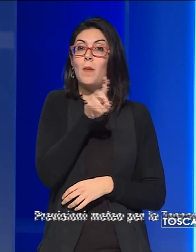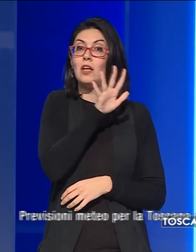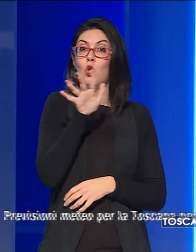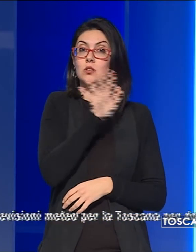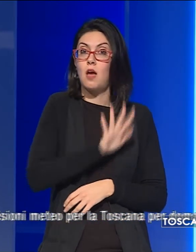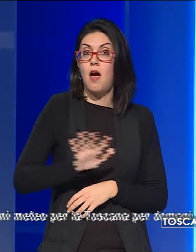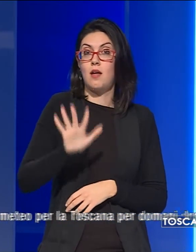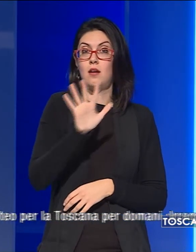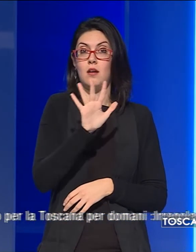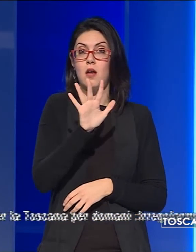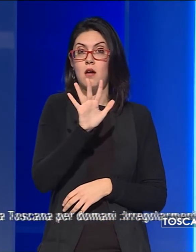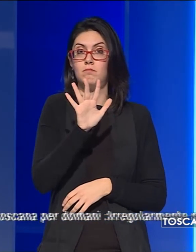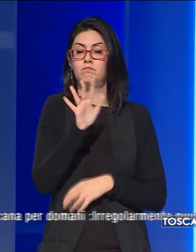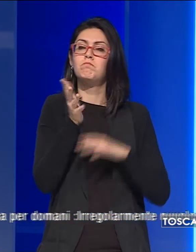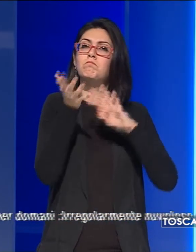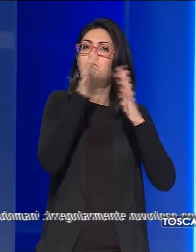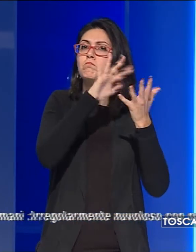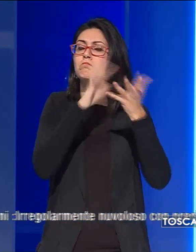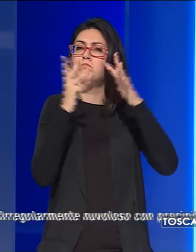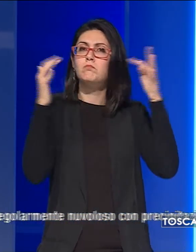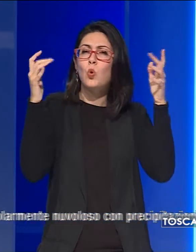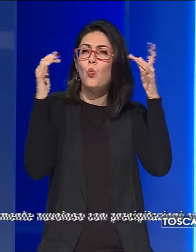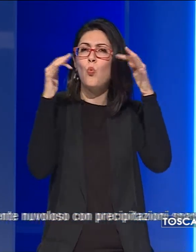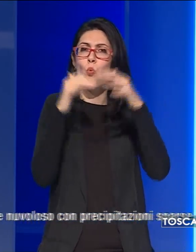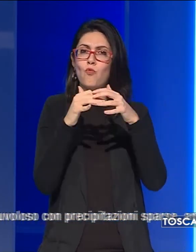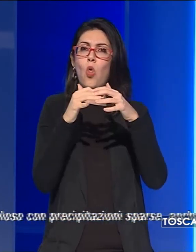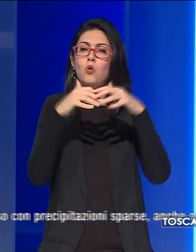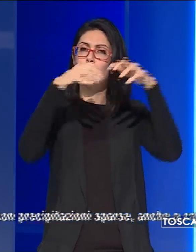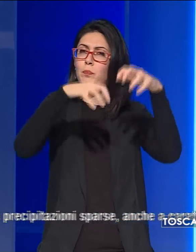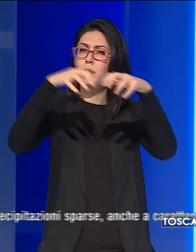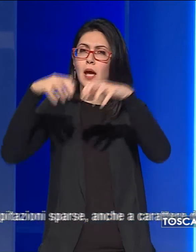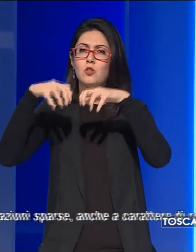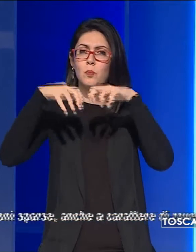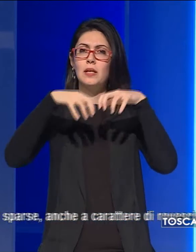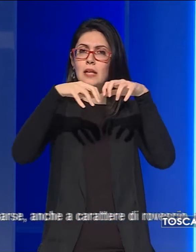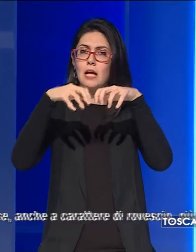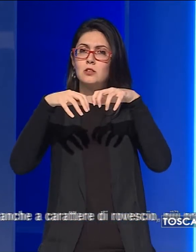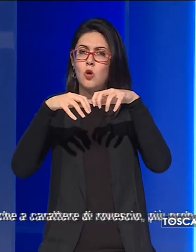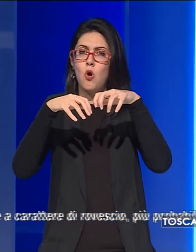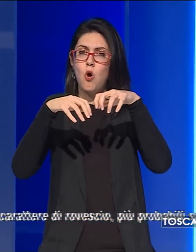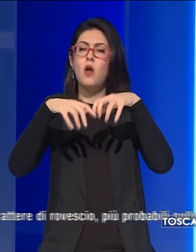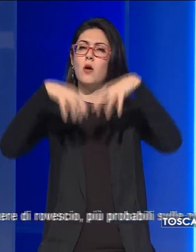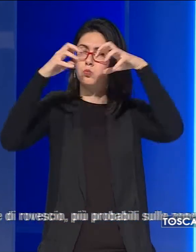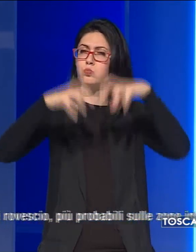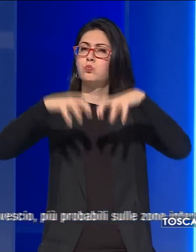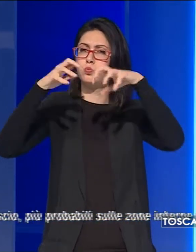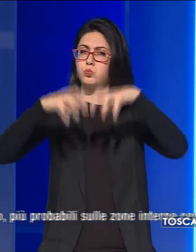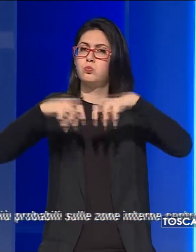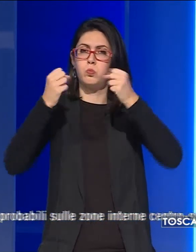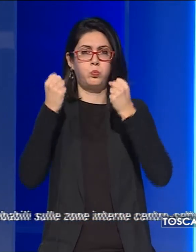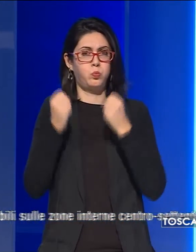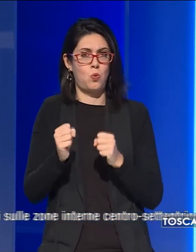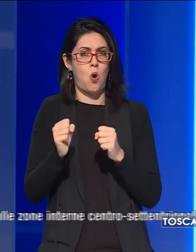domani in Toscana irregolarmente nuvoloso con precipitazioni sparse anche a carattere di rovescio più